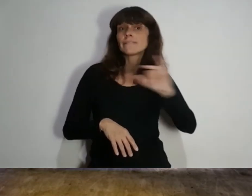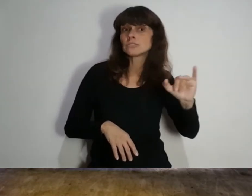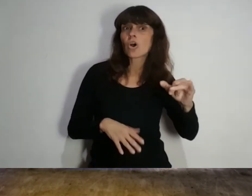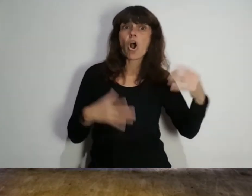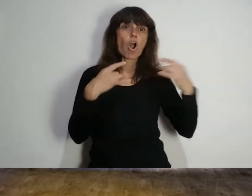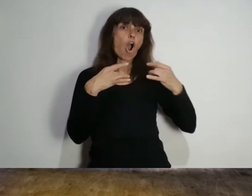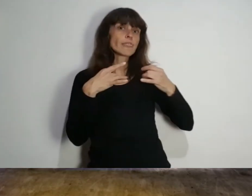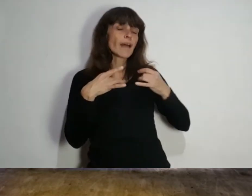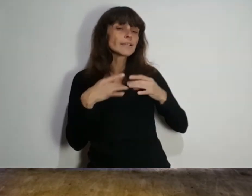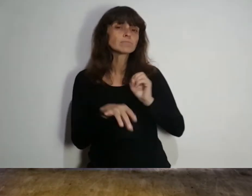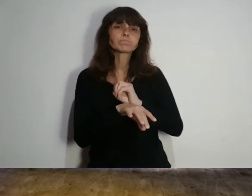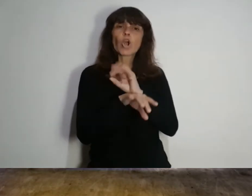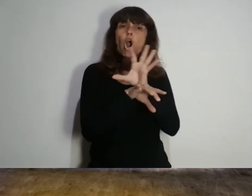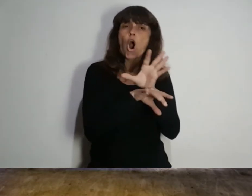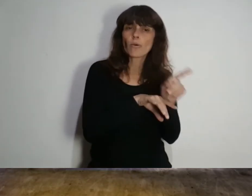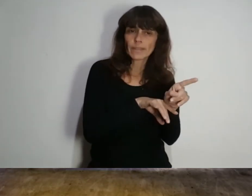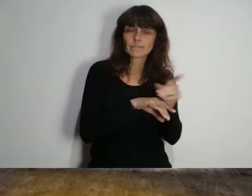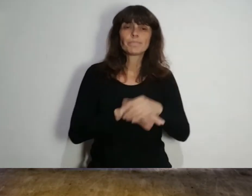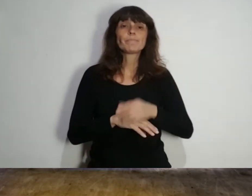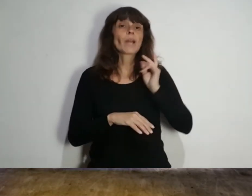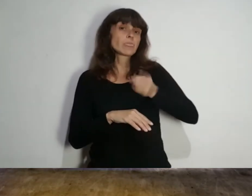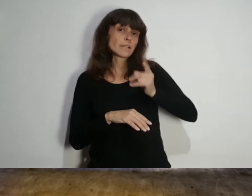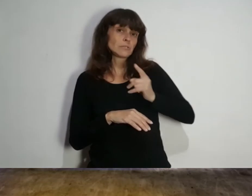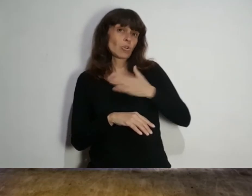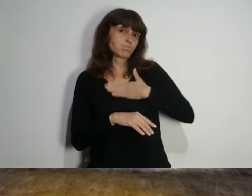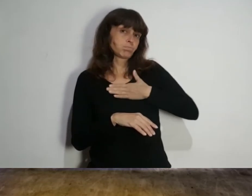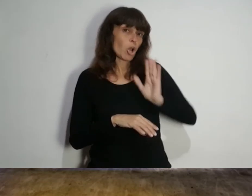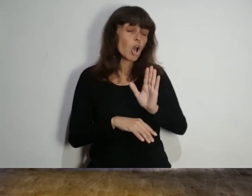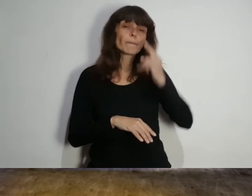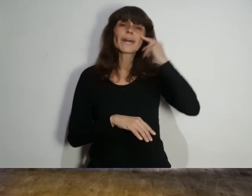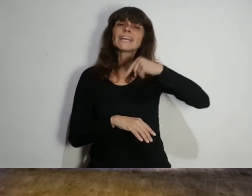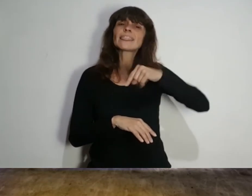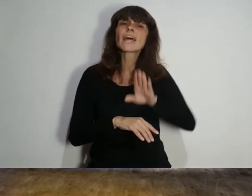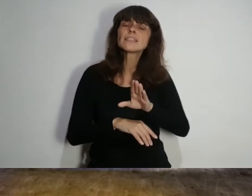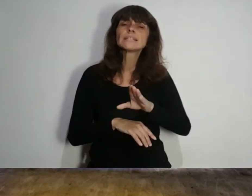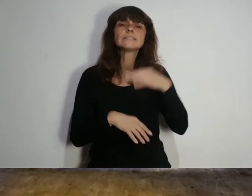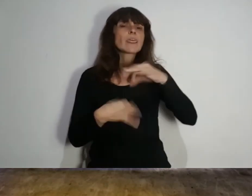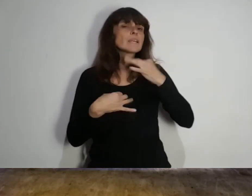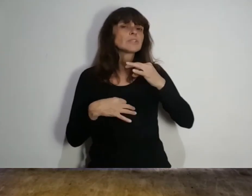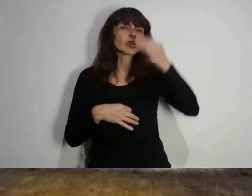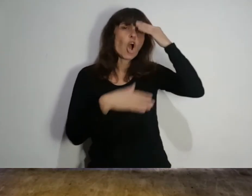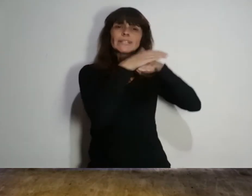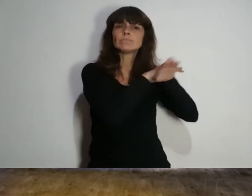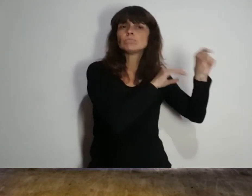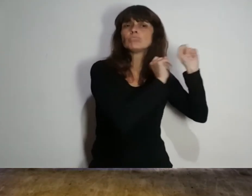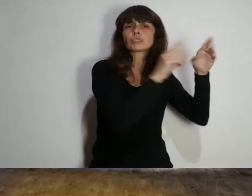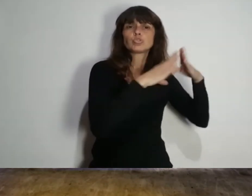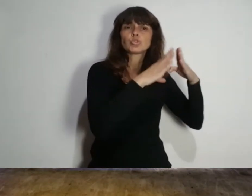anunció que se había contagiado de COVID-19. Por decisión propia el intendente decidió estar internado en su